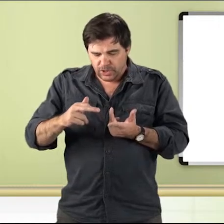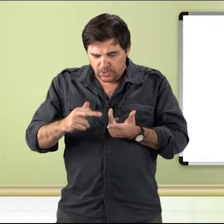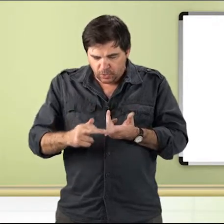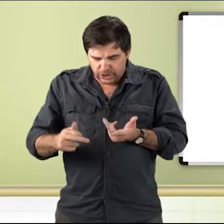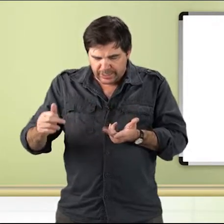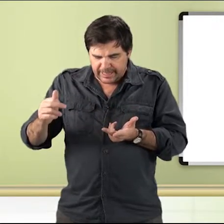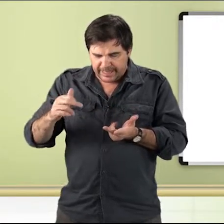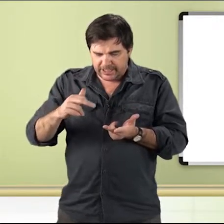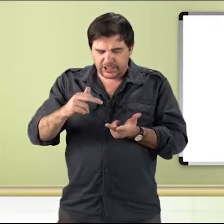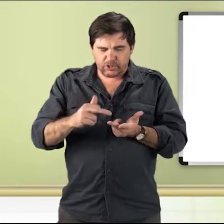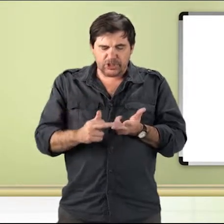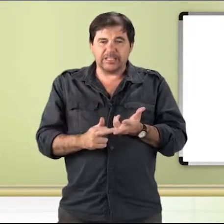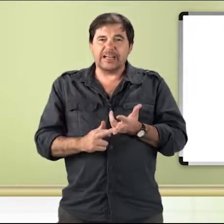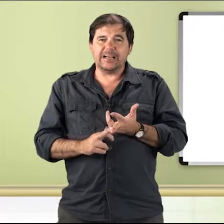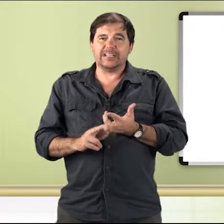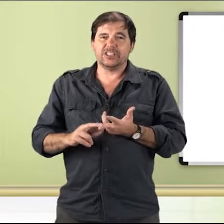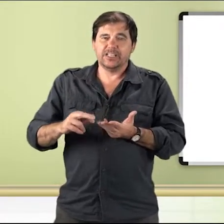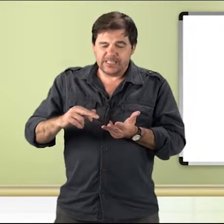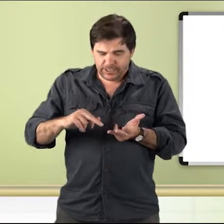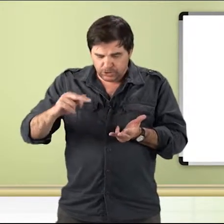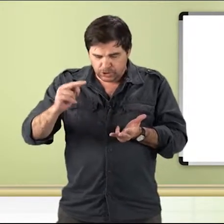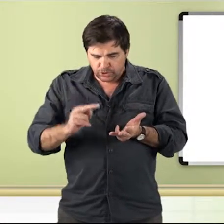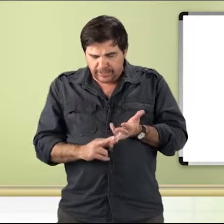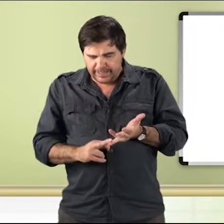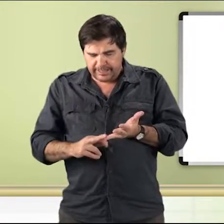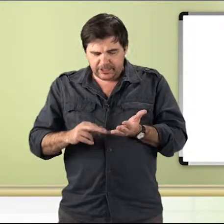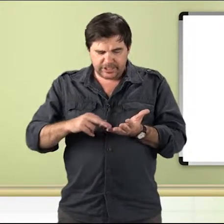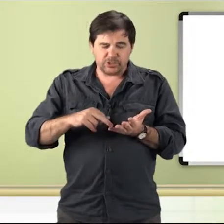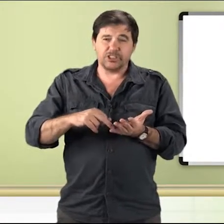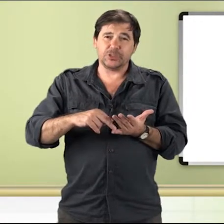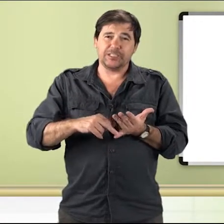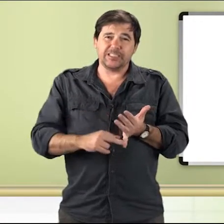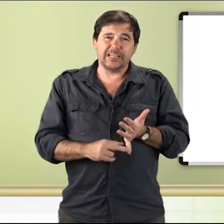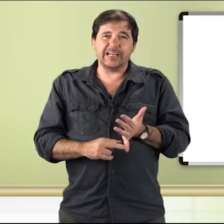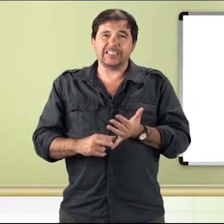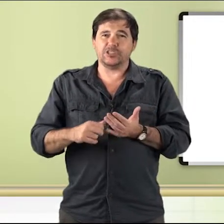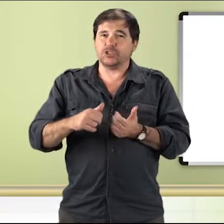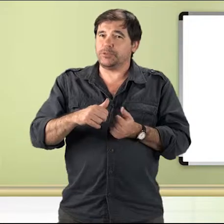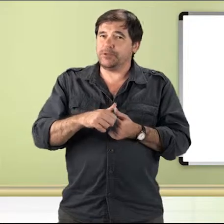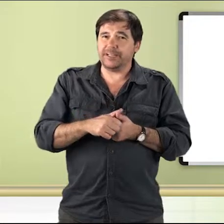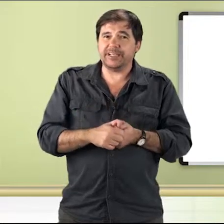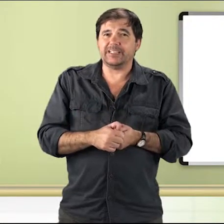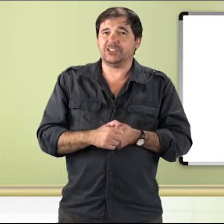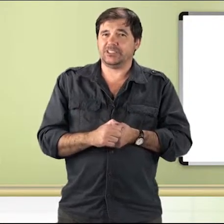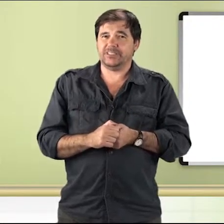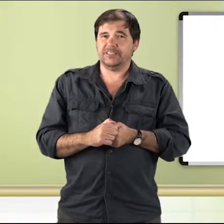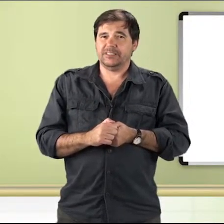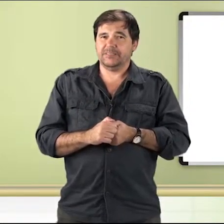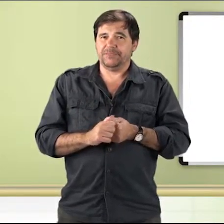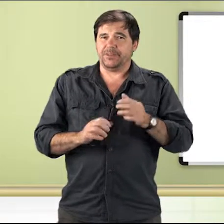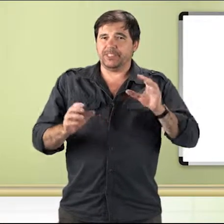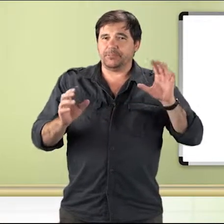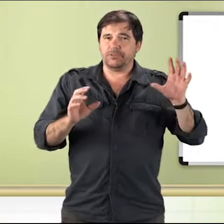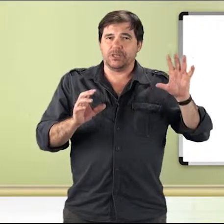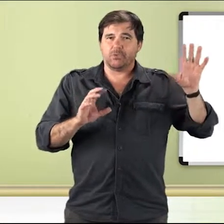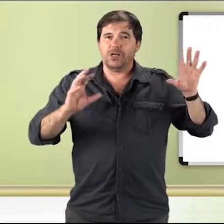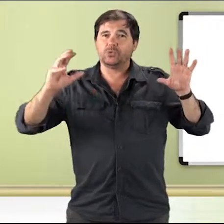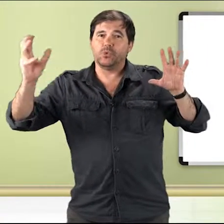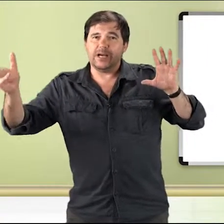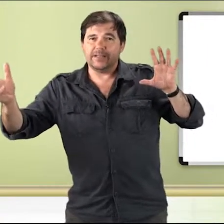ordinárias, extraordinárias, sessões solenes, sessões especiais, sessões permanentes. Então, essa pergunta, quanto a?